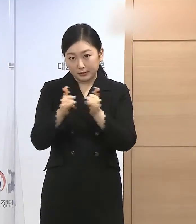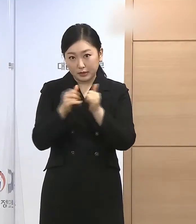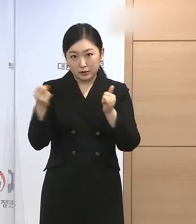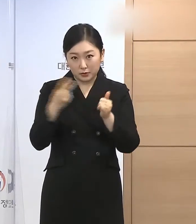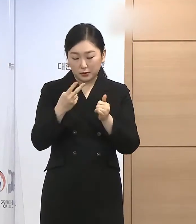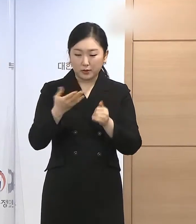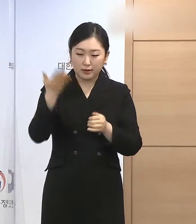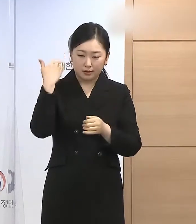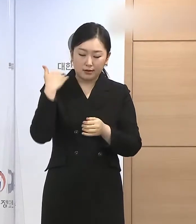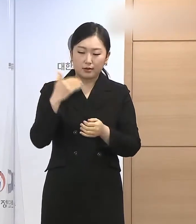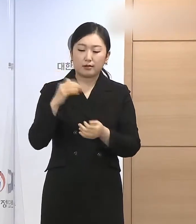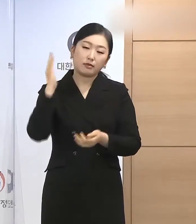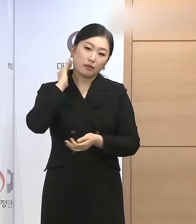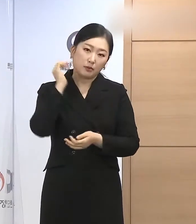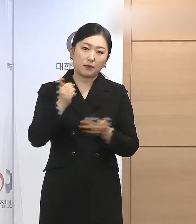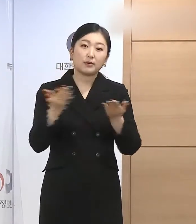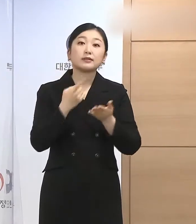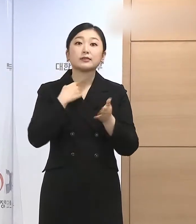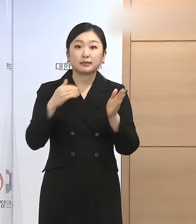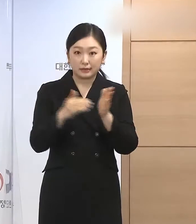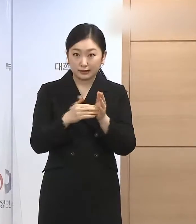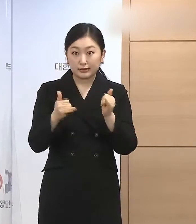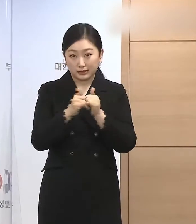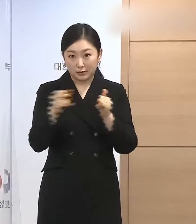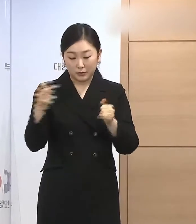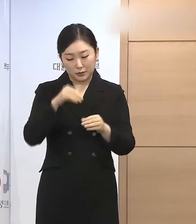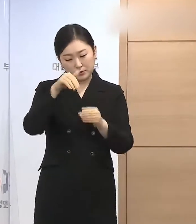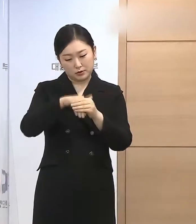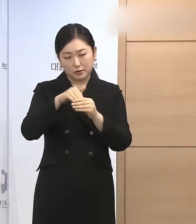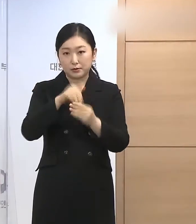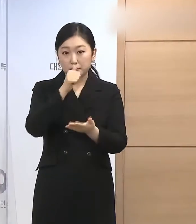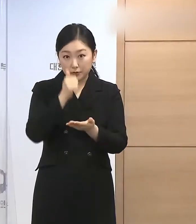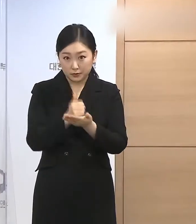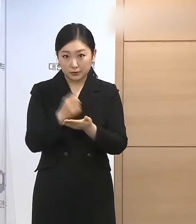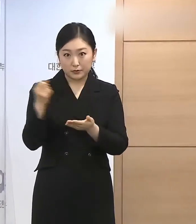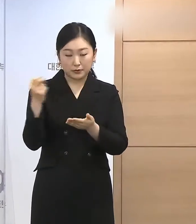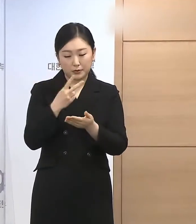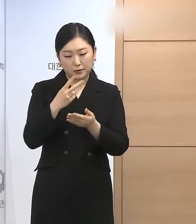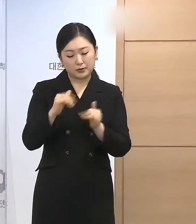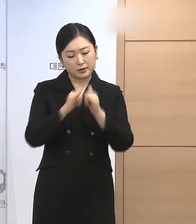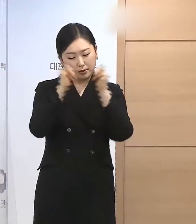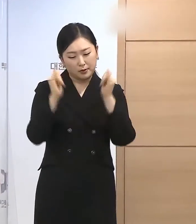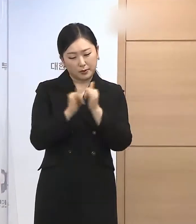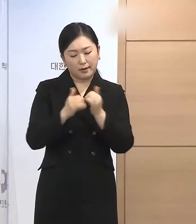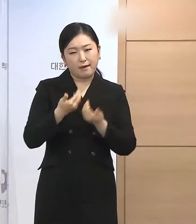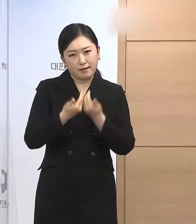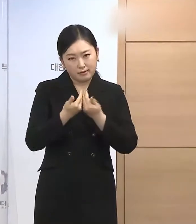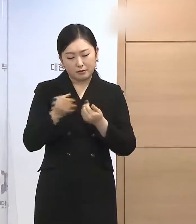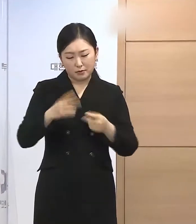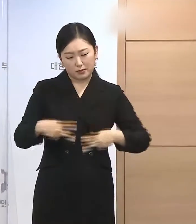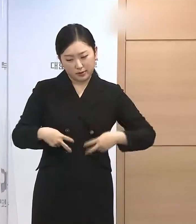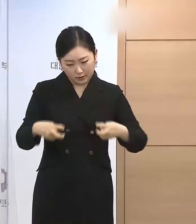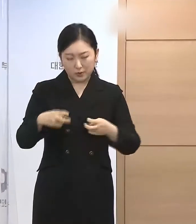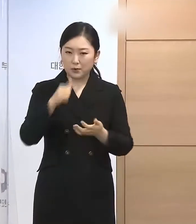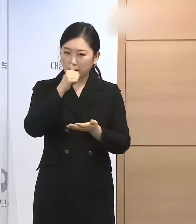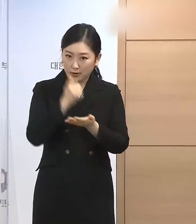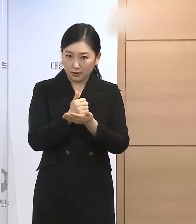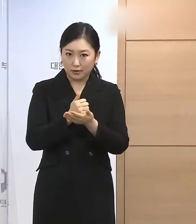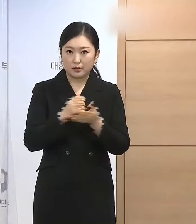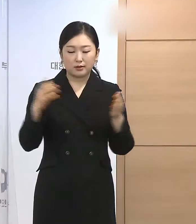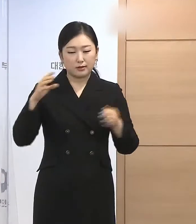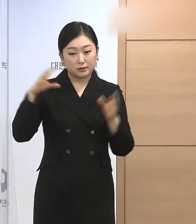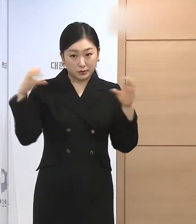대통령 등 주요 인사, 선거사범, 사회적 갈등사건 관련자, 낙태사범 등 총 3